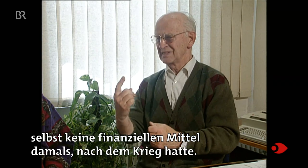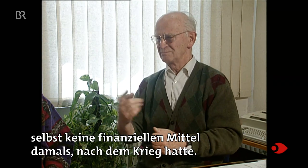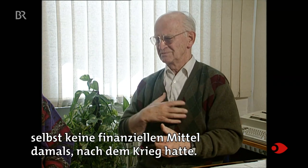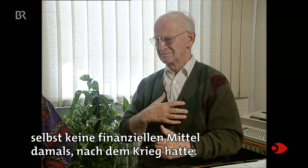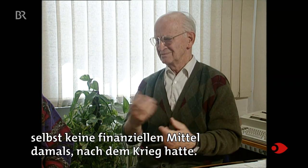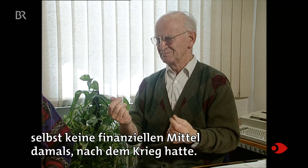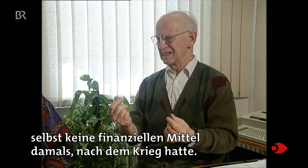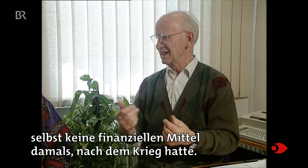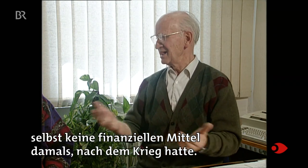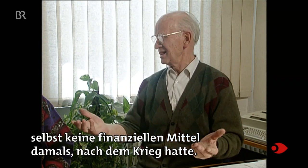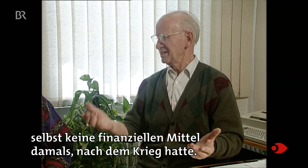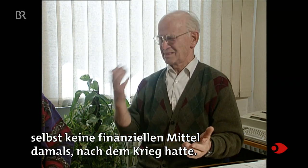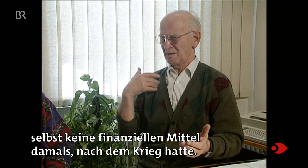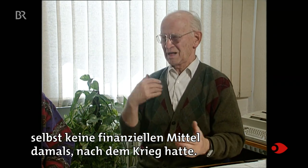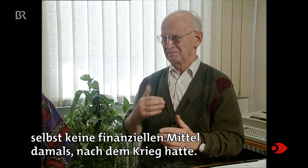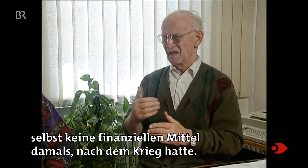finanziellen Mittel damals nach dem Krieg hatte.